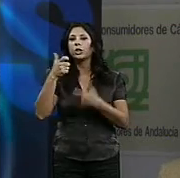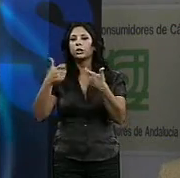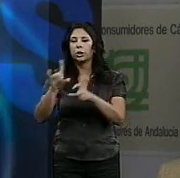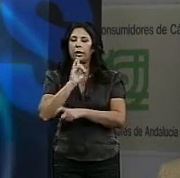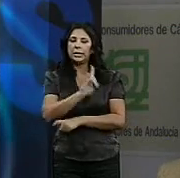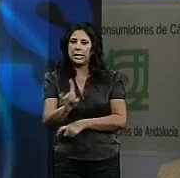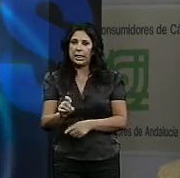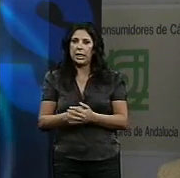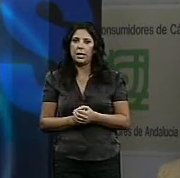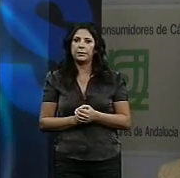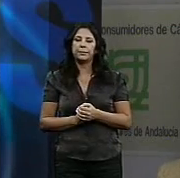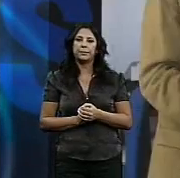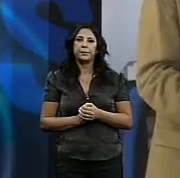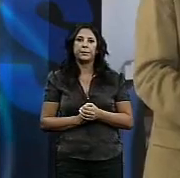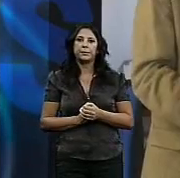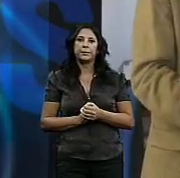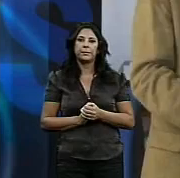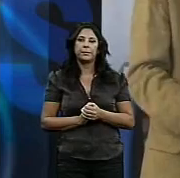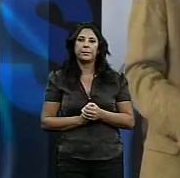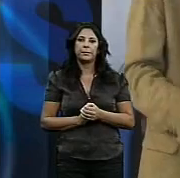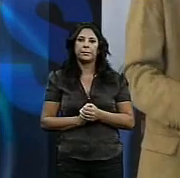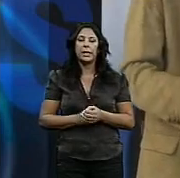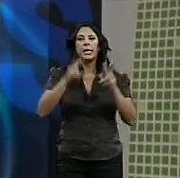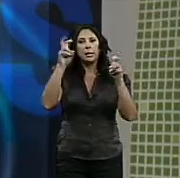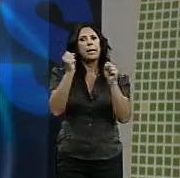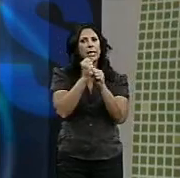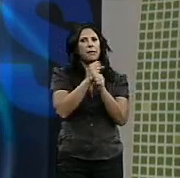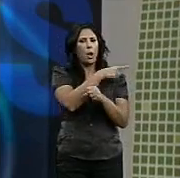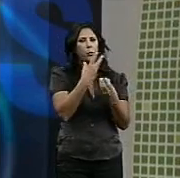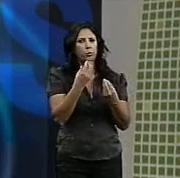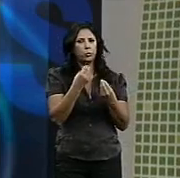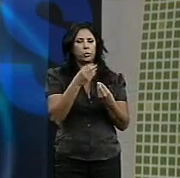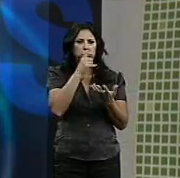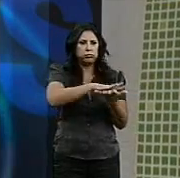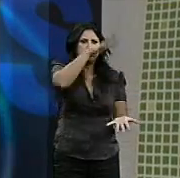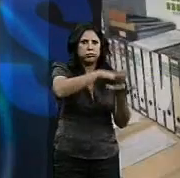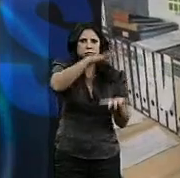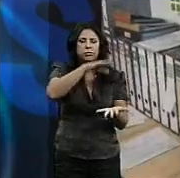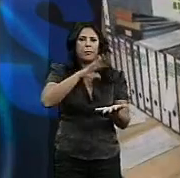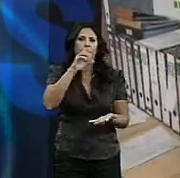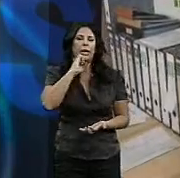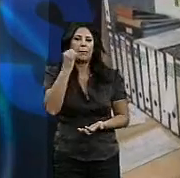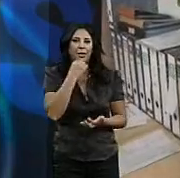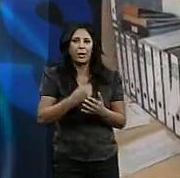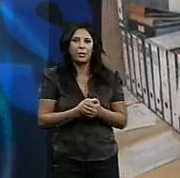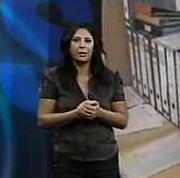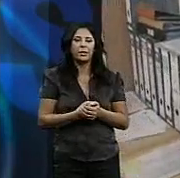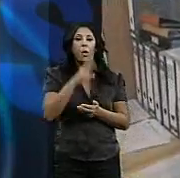el suministro eléctrico. Pese a la sobrecarga de trabajo que ha provocado este incremento de reclamaciones, desde UC Cádiz han animado a los